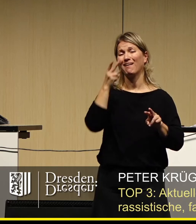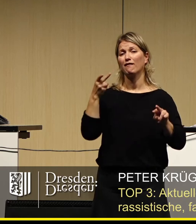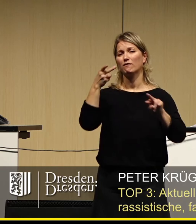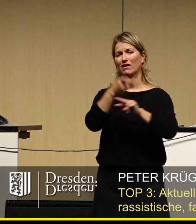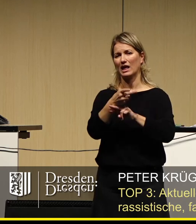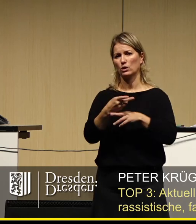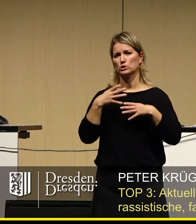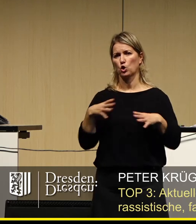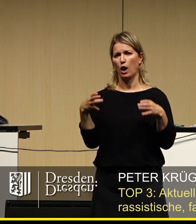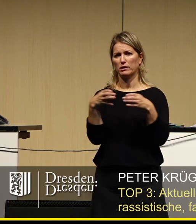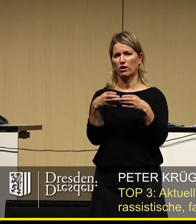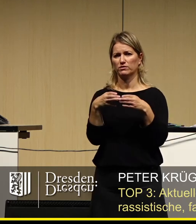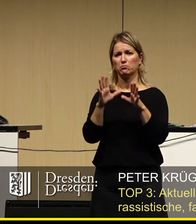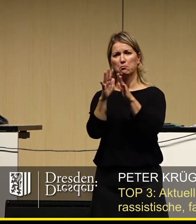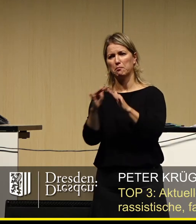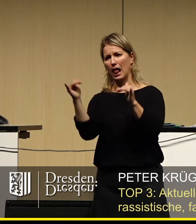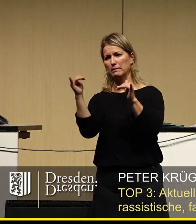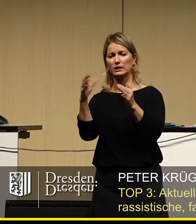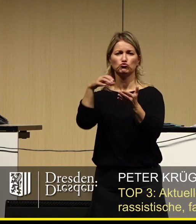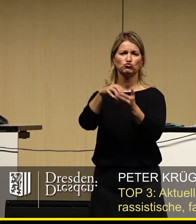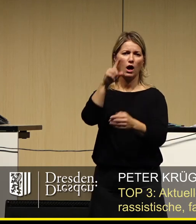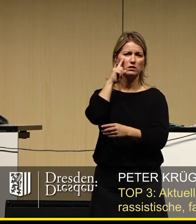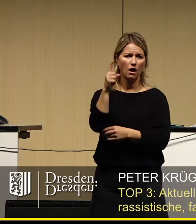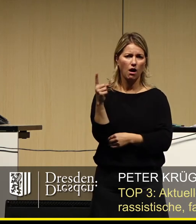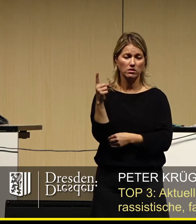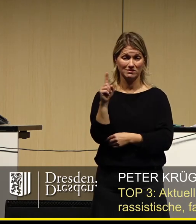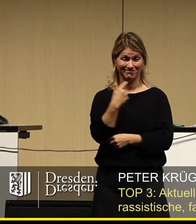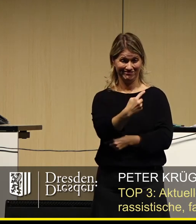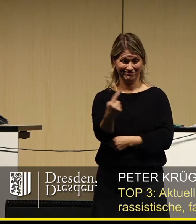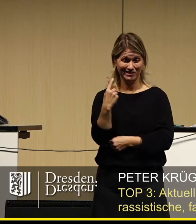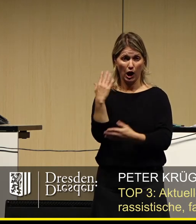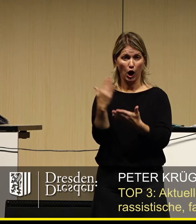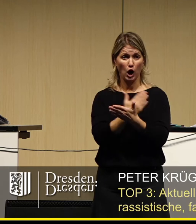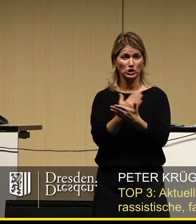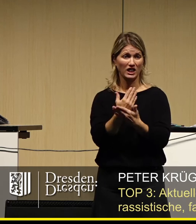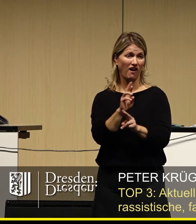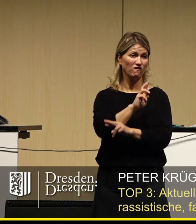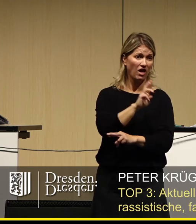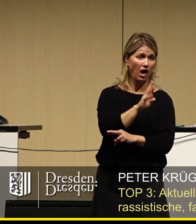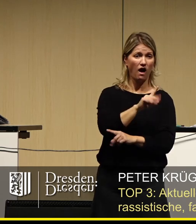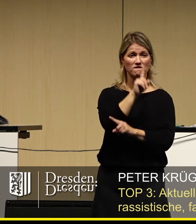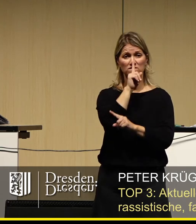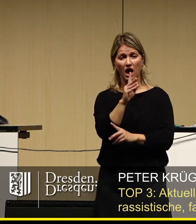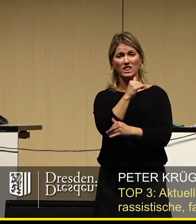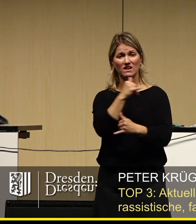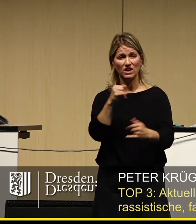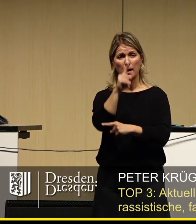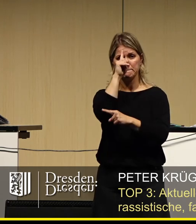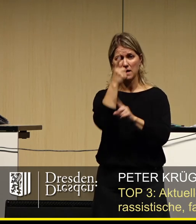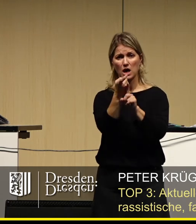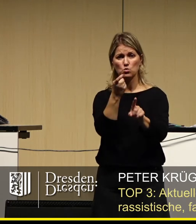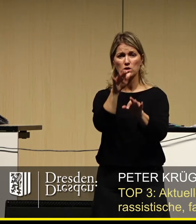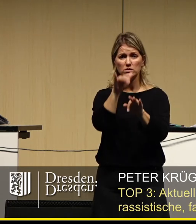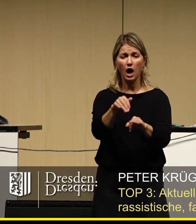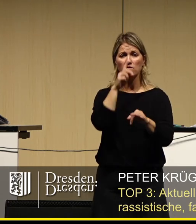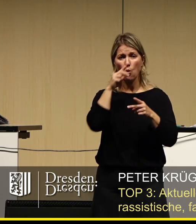wie einem Parlament oder einem Stadtrat darüber zu entscheiden, wer, wann, wie und wo seine Meisterung äußern oder auf